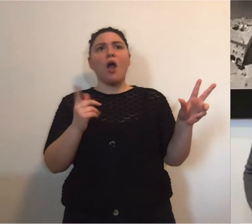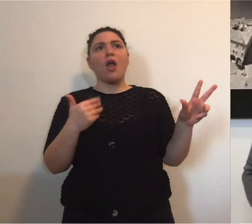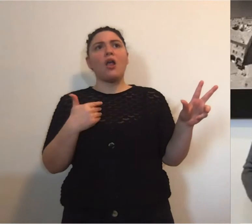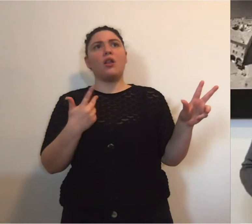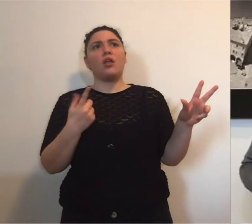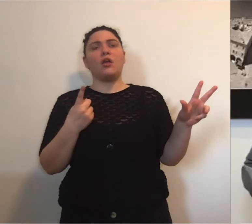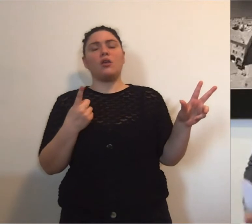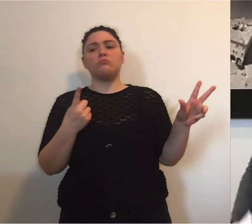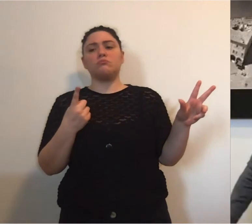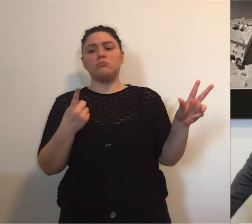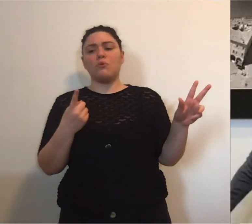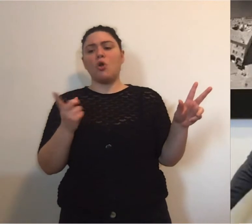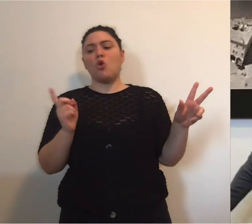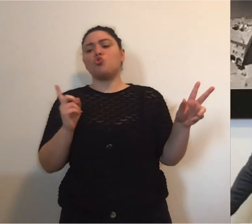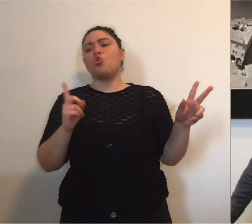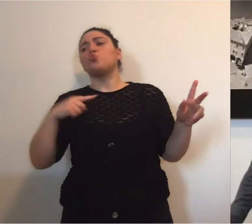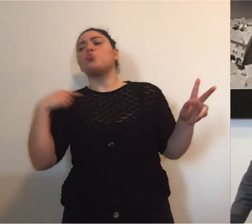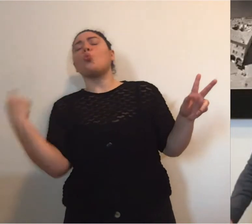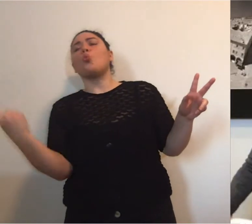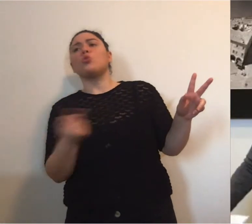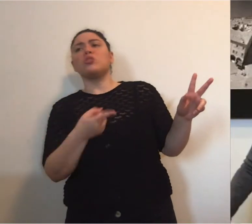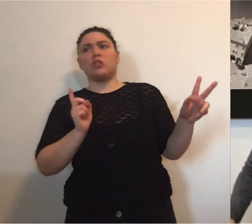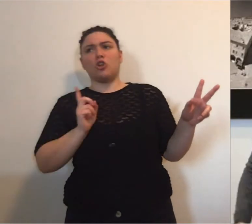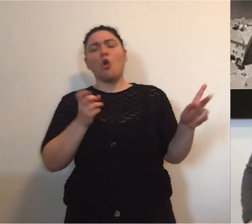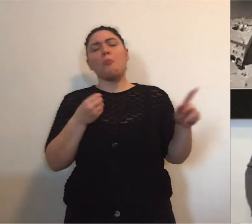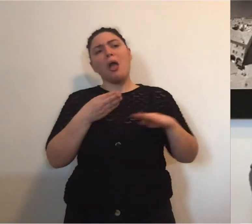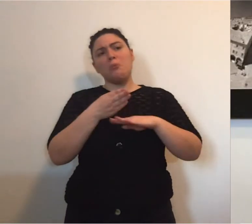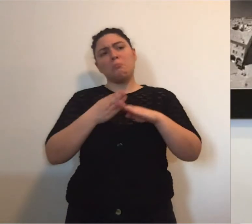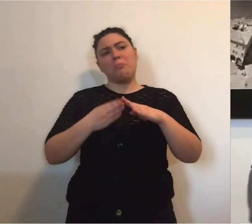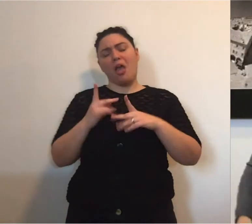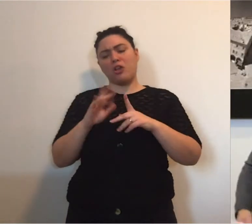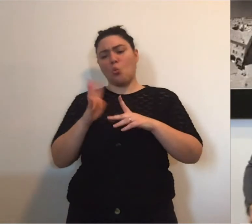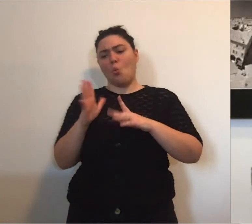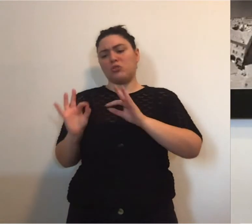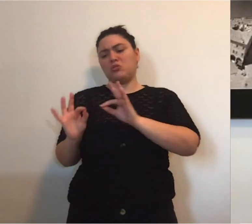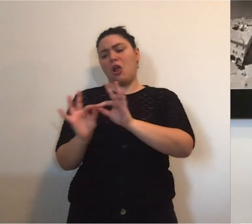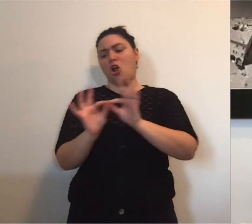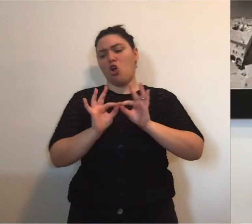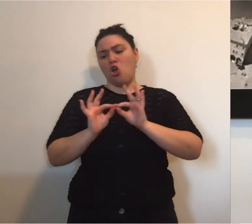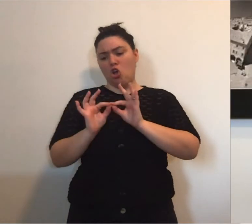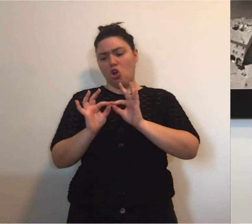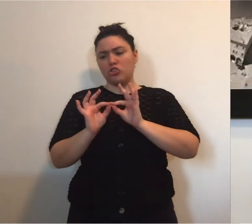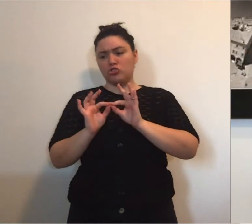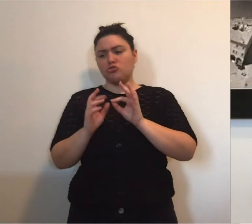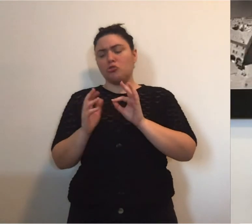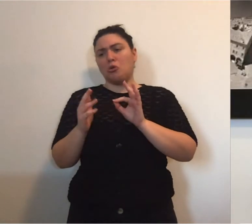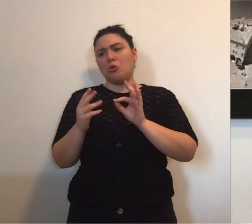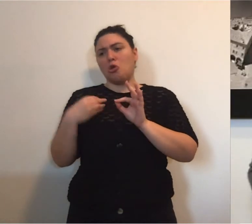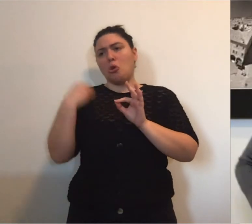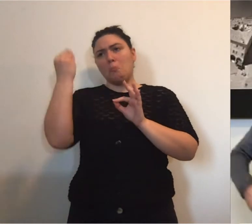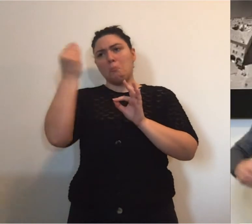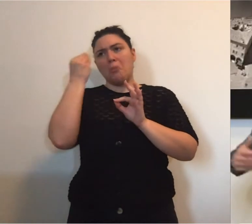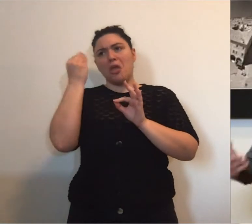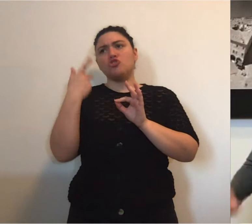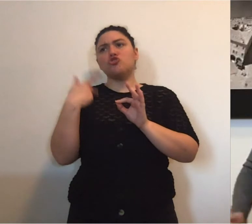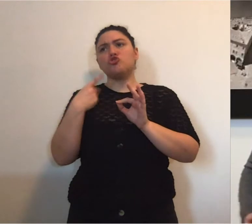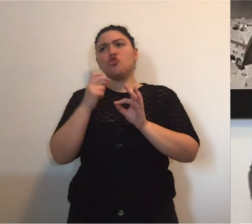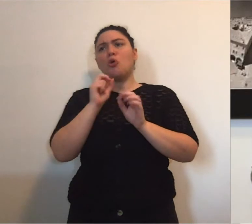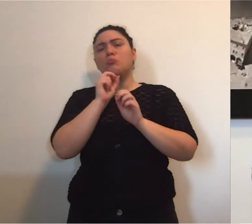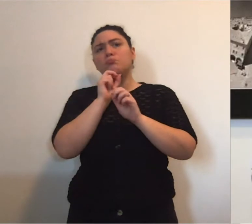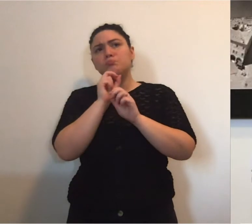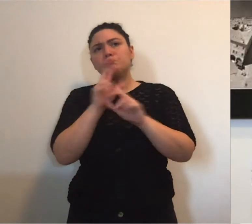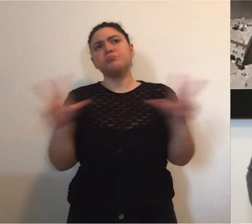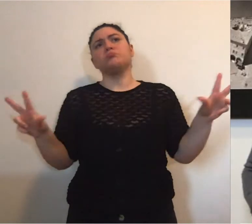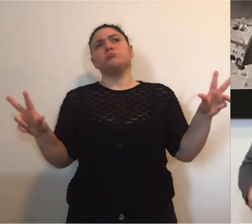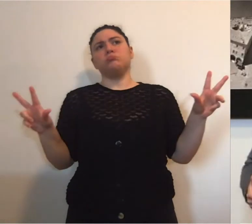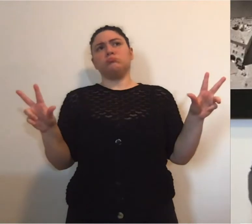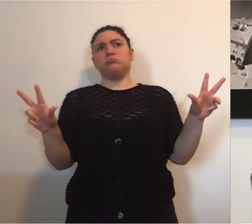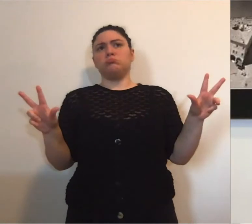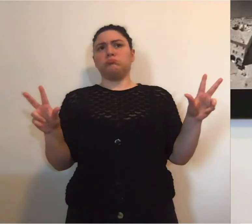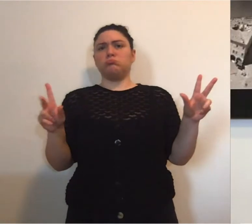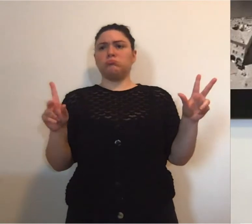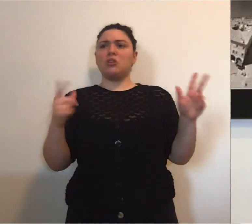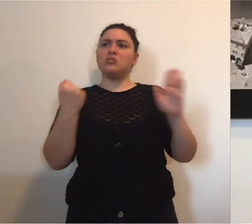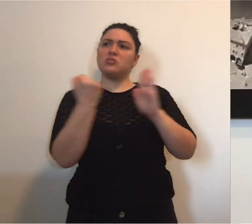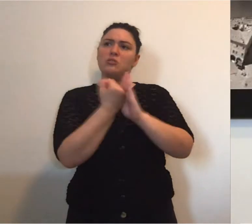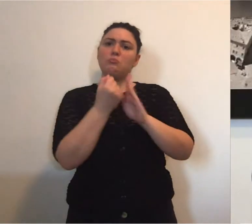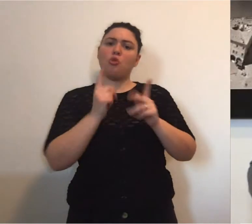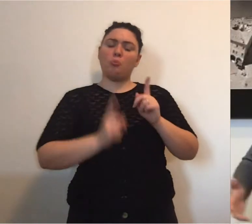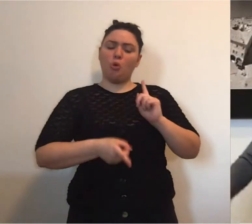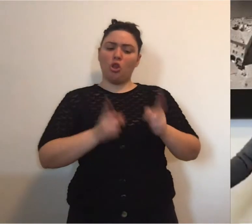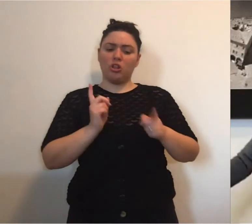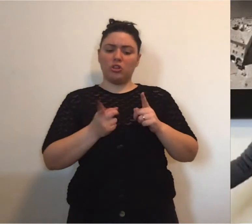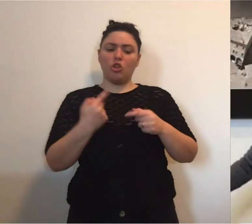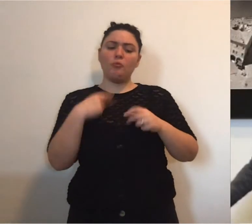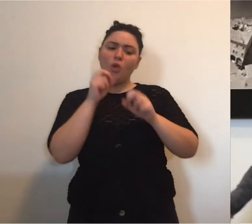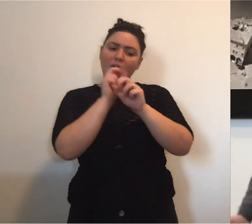non da tutti ma è stato comunque colto da una parte del Consiglio comunale, lo reputo importante perché